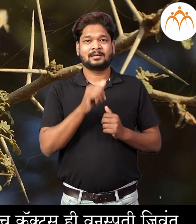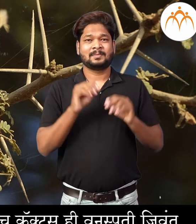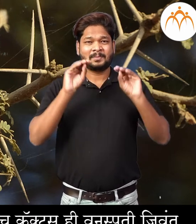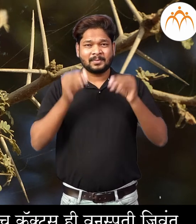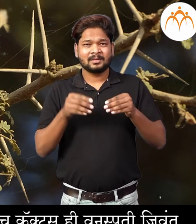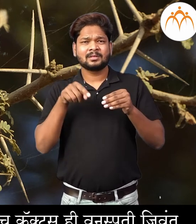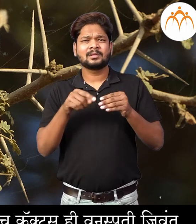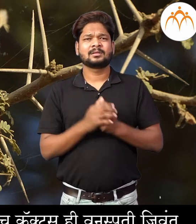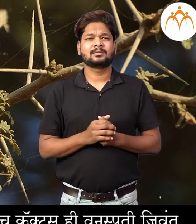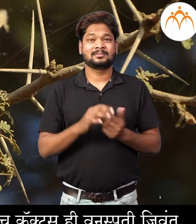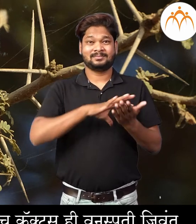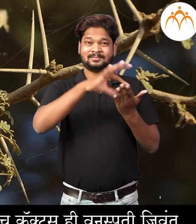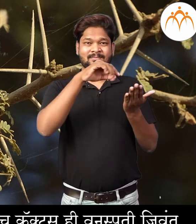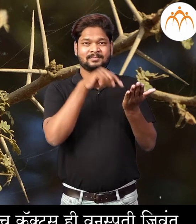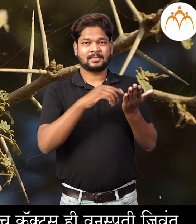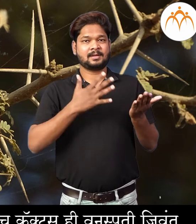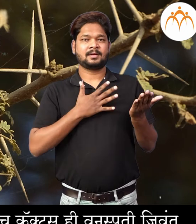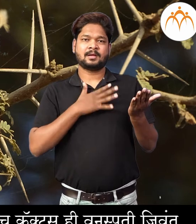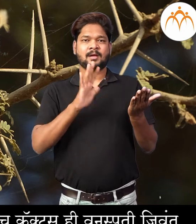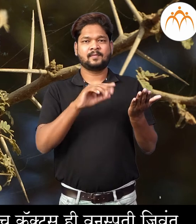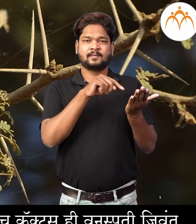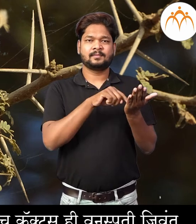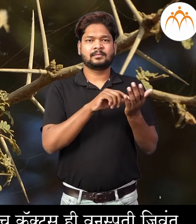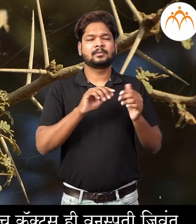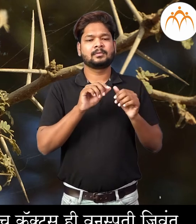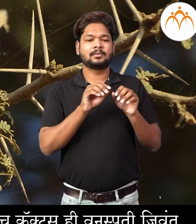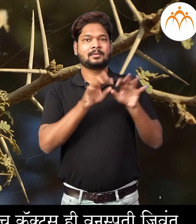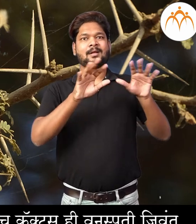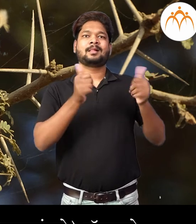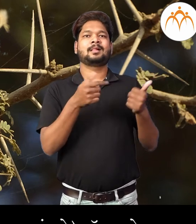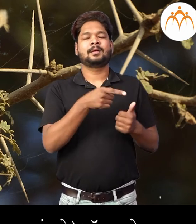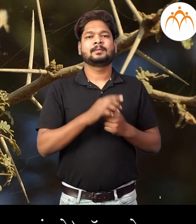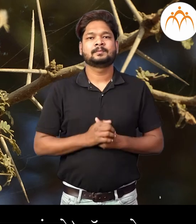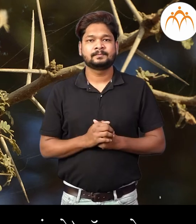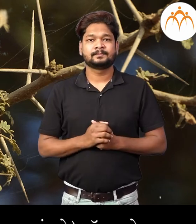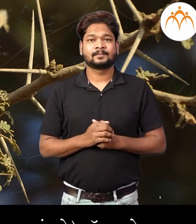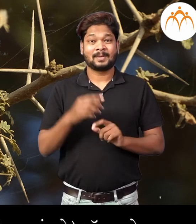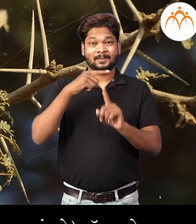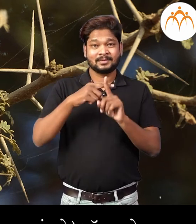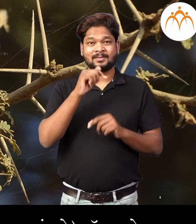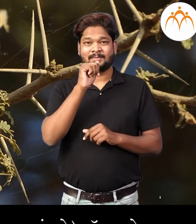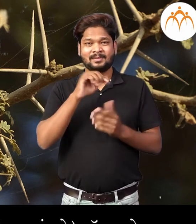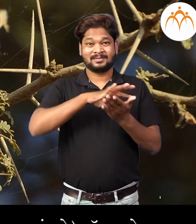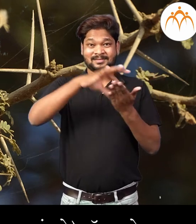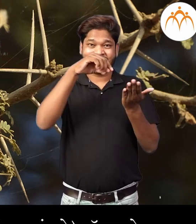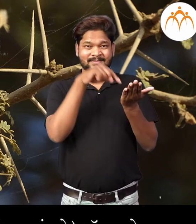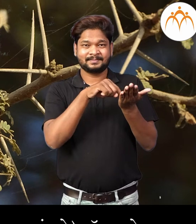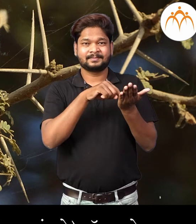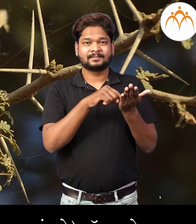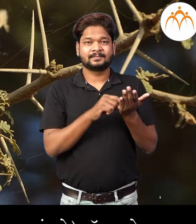प्रदेशात या मुलेच कैक्टस ही वनसपती जिवनता राहुशकते तसेच या प्रकारचा पानान मुले